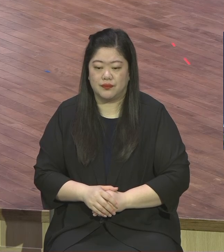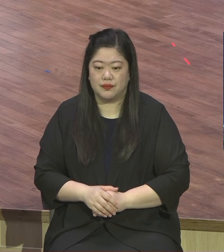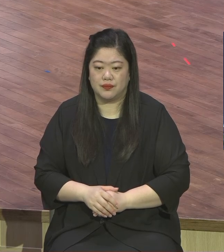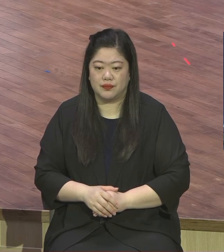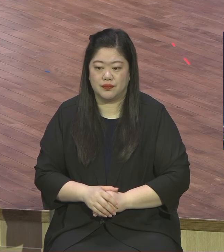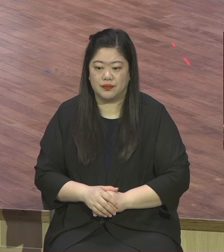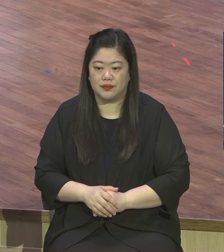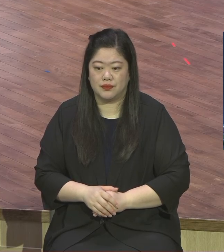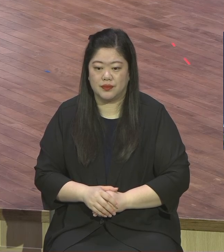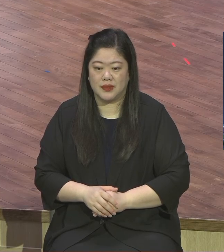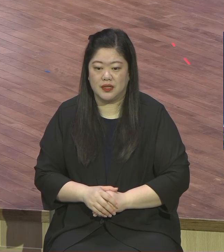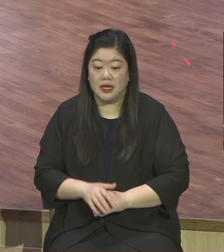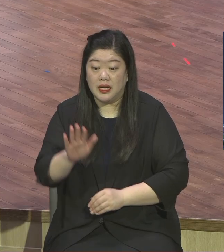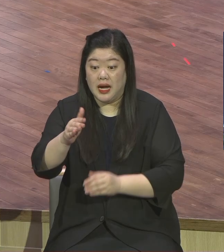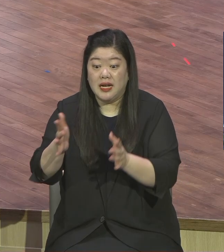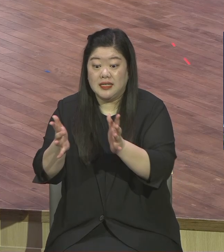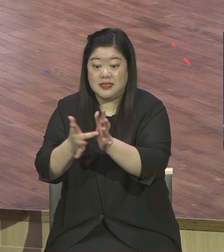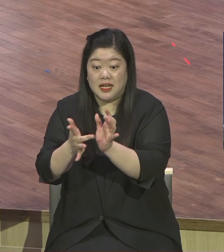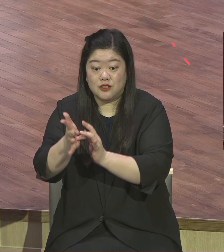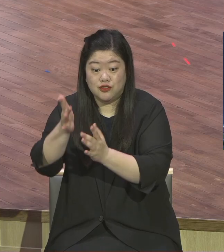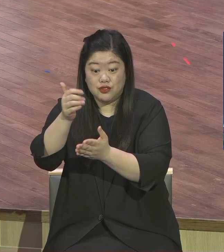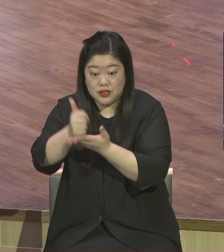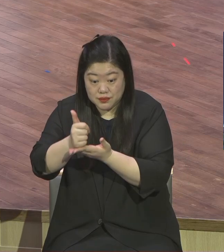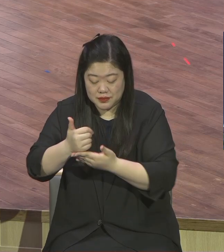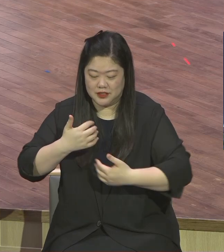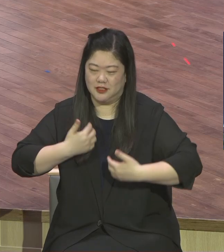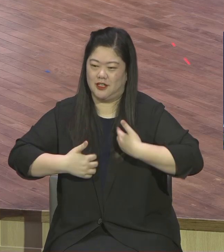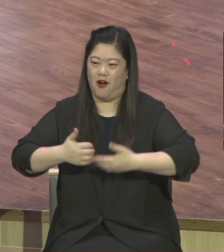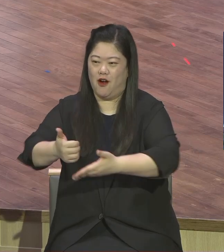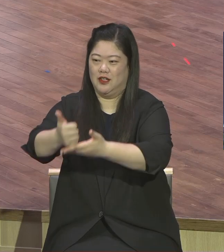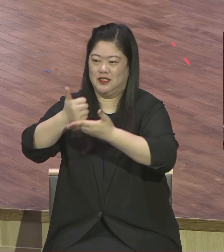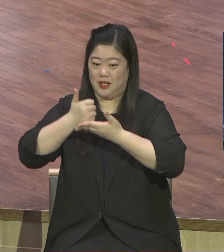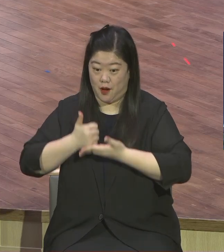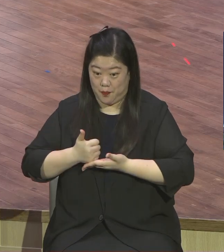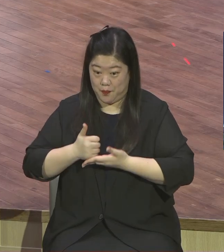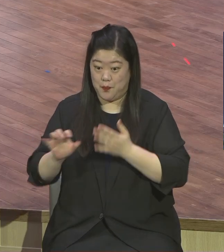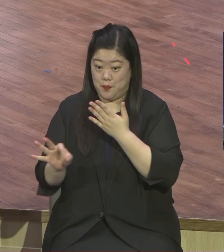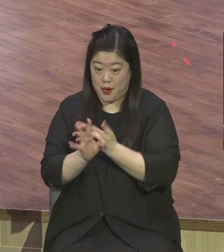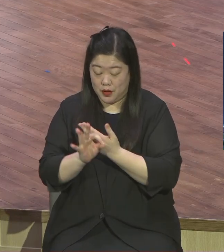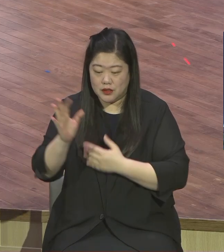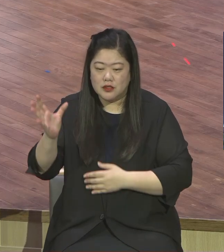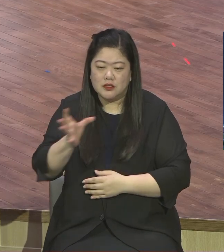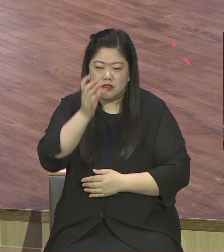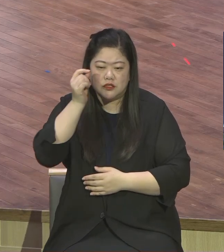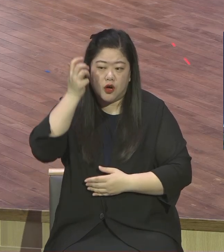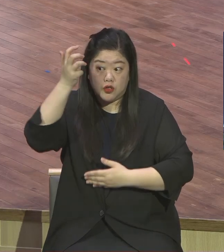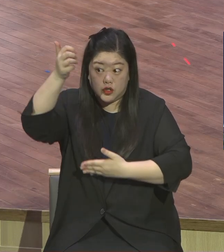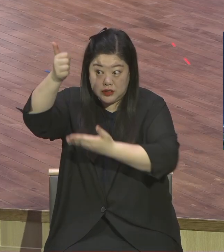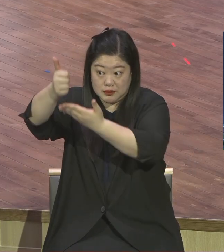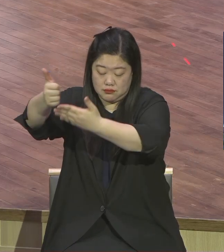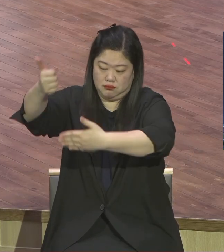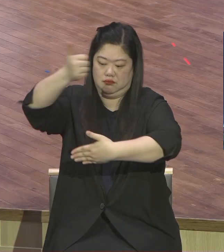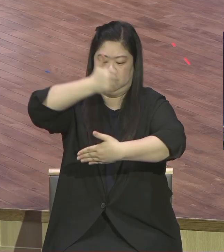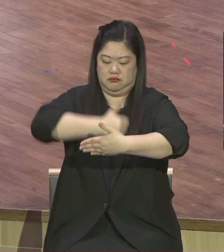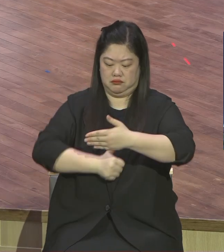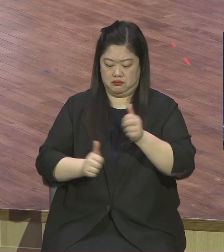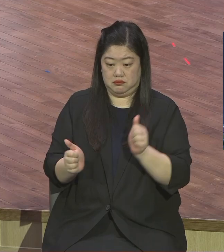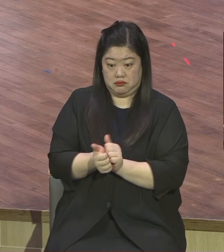바람처럼 공기처럼 예수 영접하는 순간에 주의 성령이 들어오셔서 내 안에 계시면 영원히 천국 갈 때까지 인도해